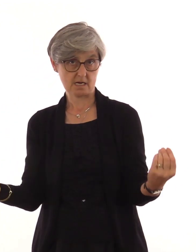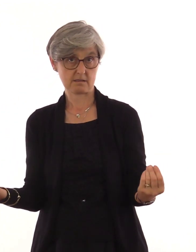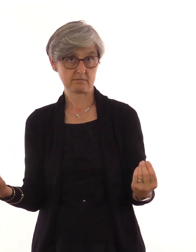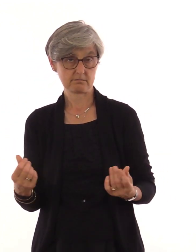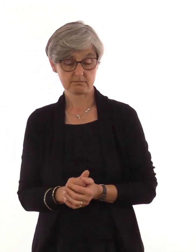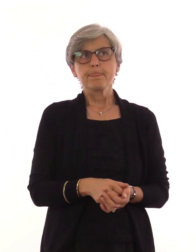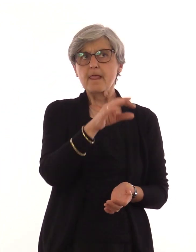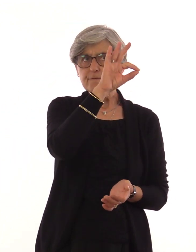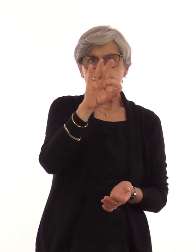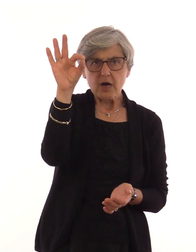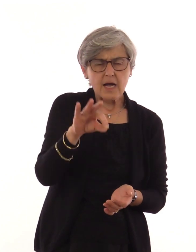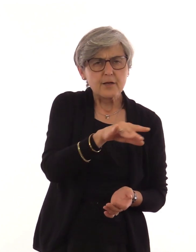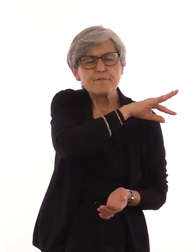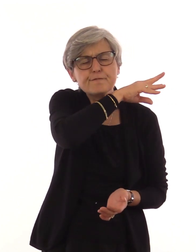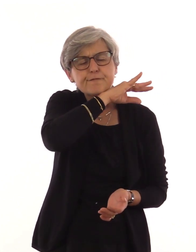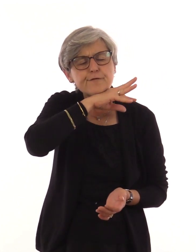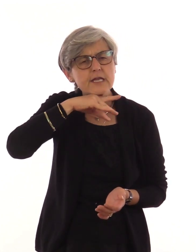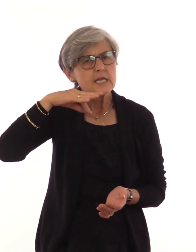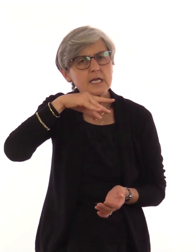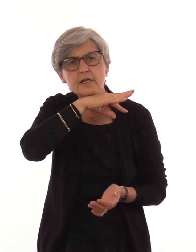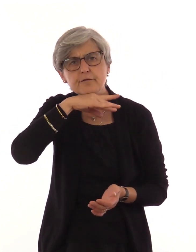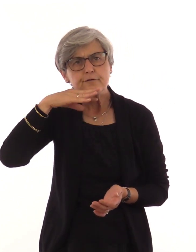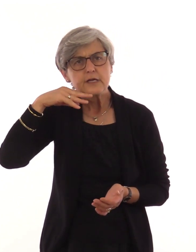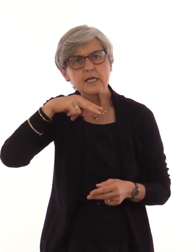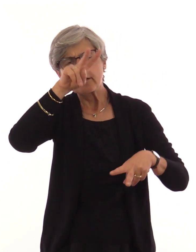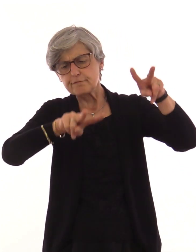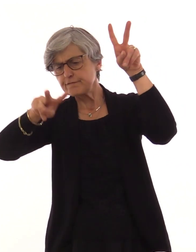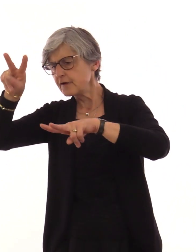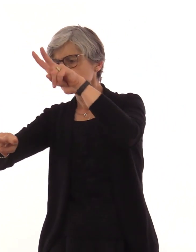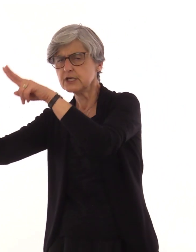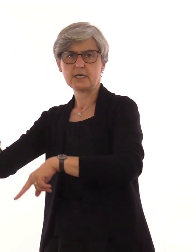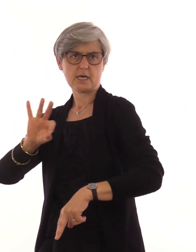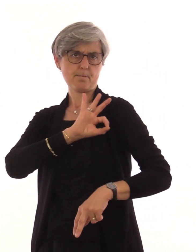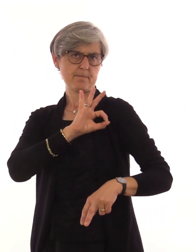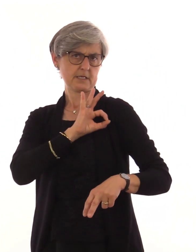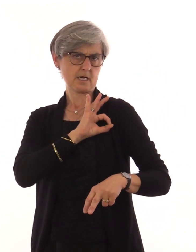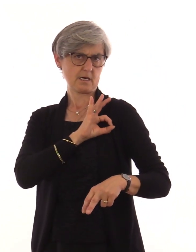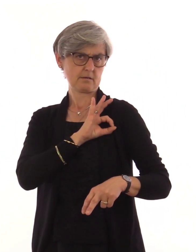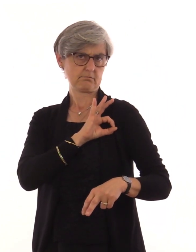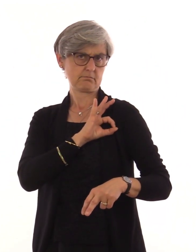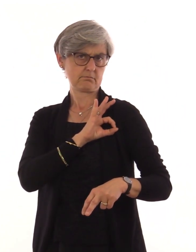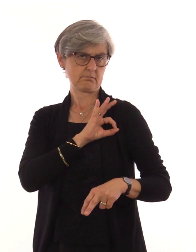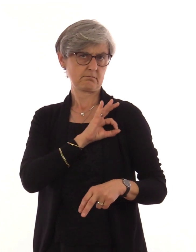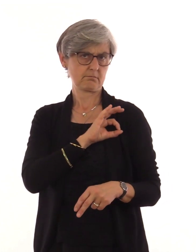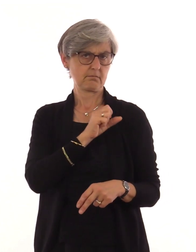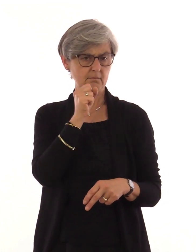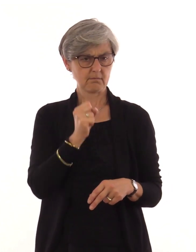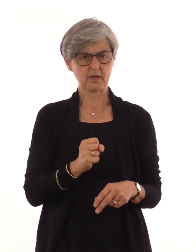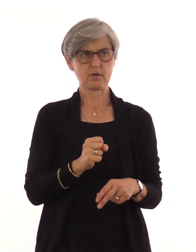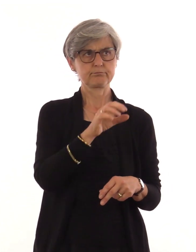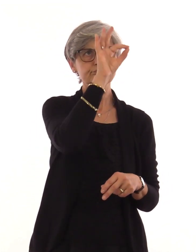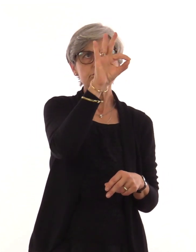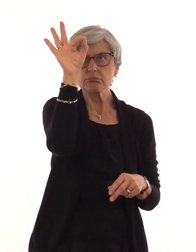Zur Wahl stellen sich viele Parteien. Wir können zwischen vielen